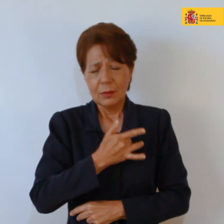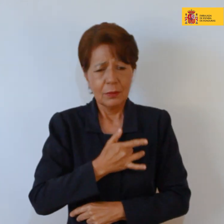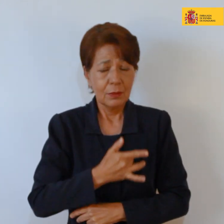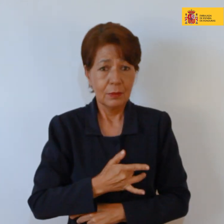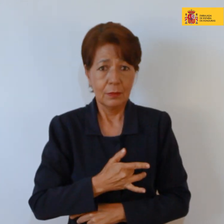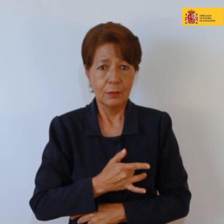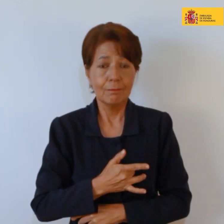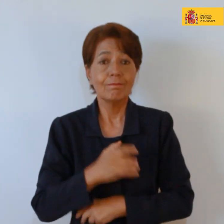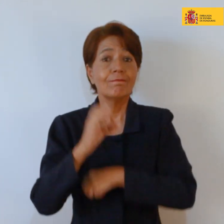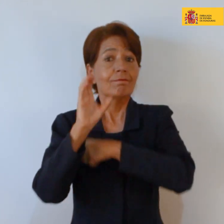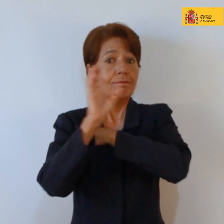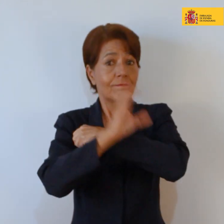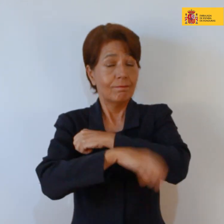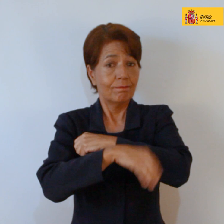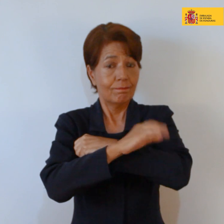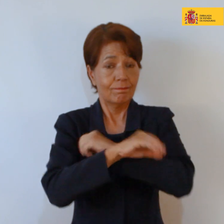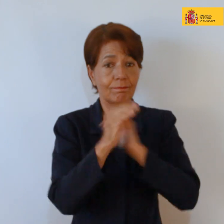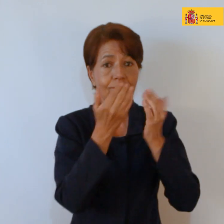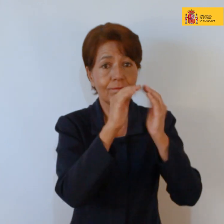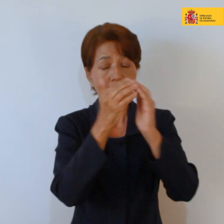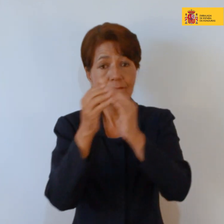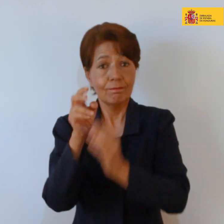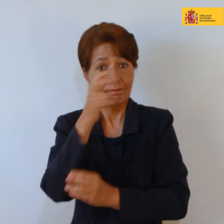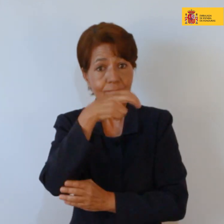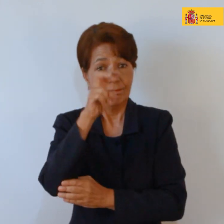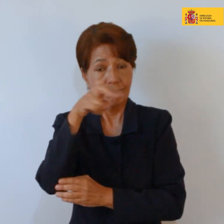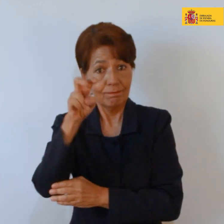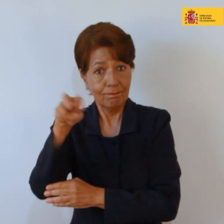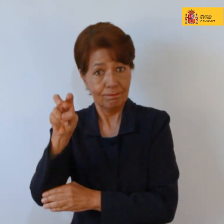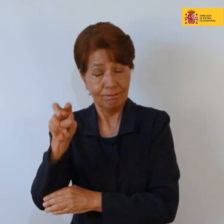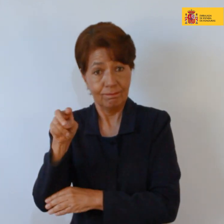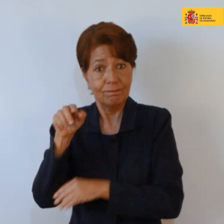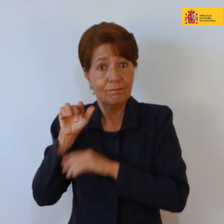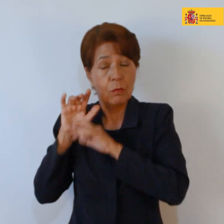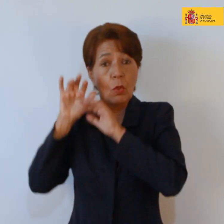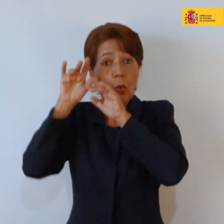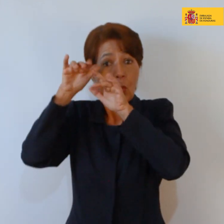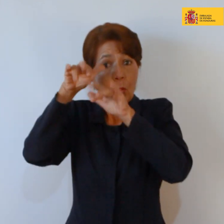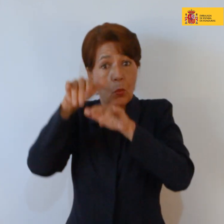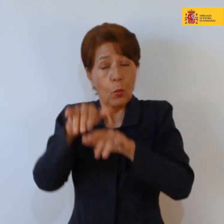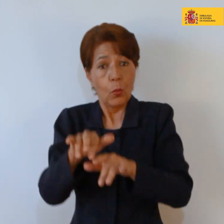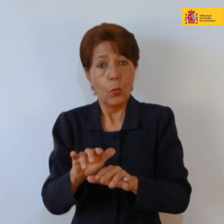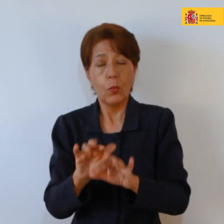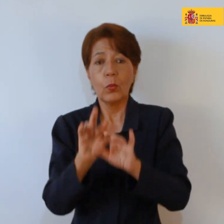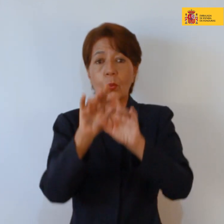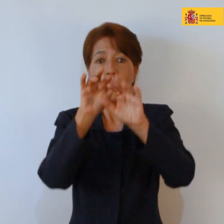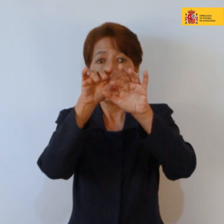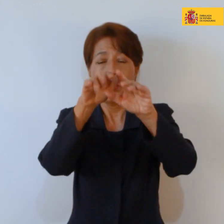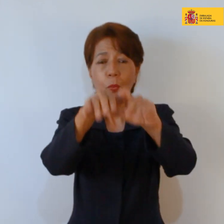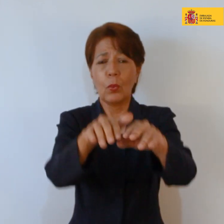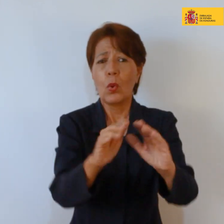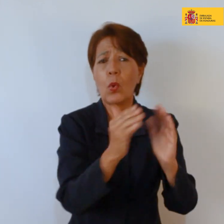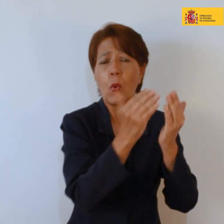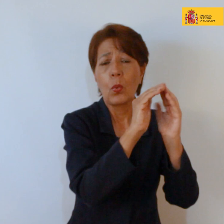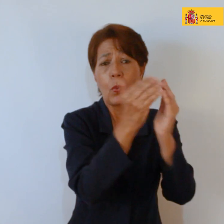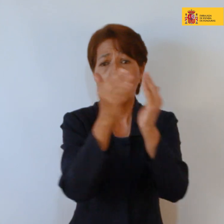Cedeño, pueblo turístico hondureño que está siendo tragado por su propio mar. Decenas de casas han desaparecido.